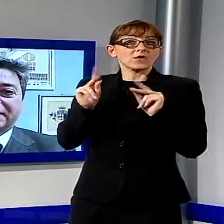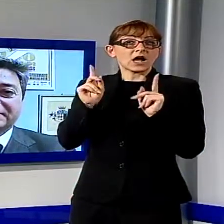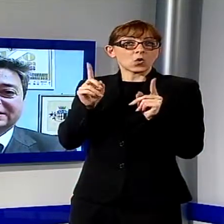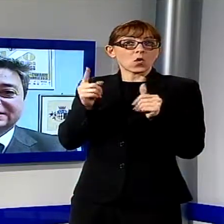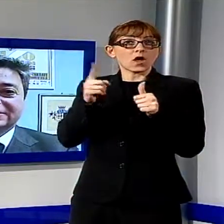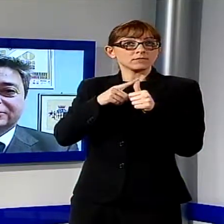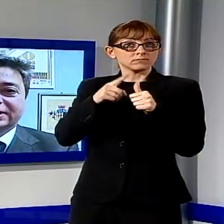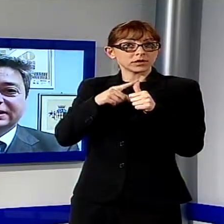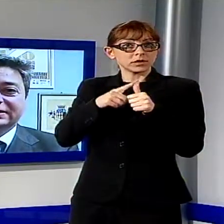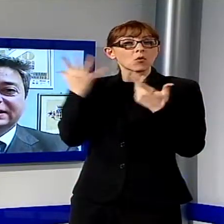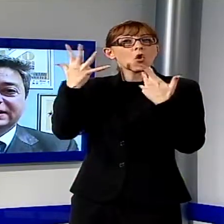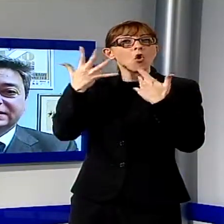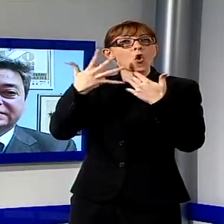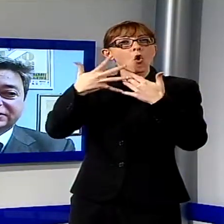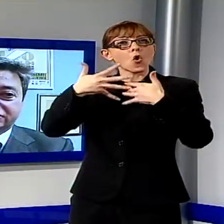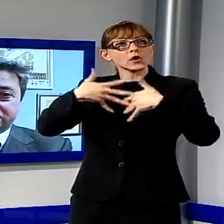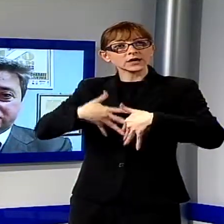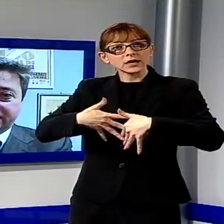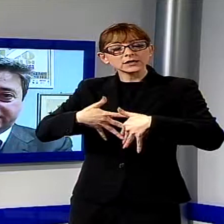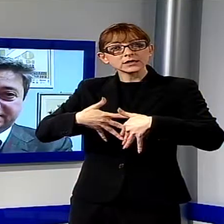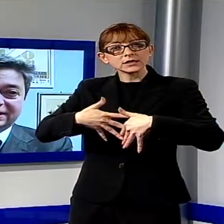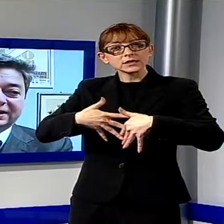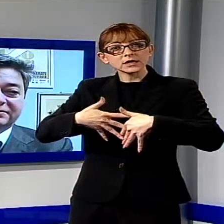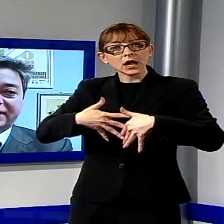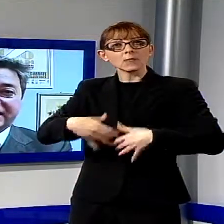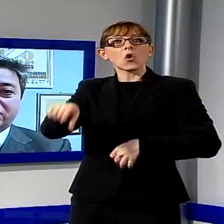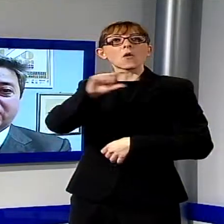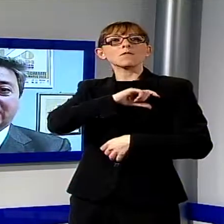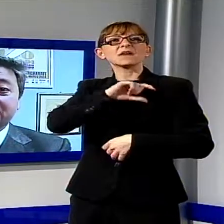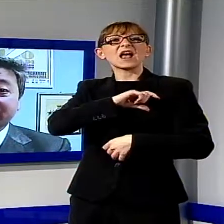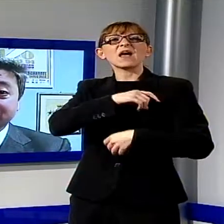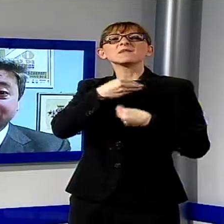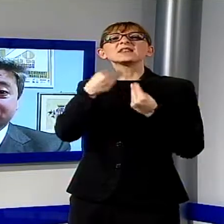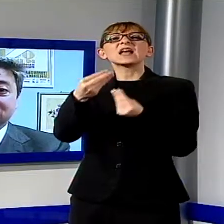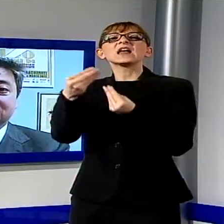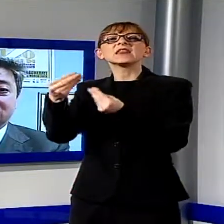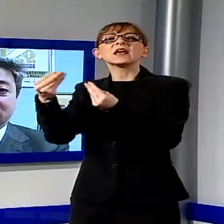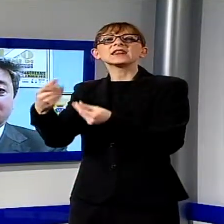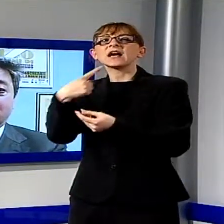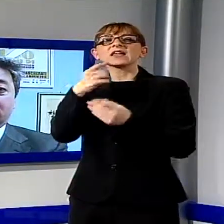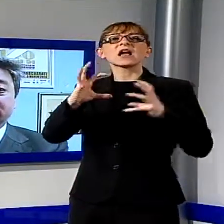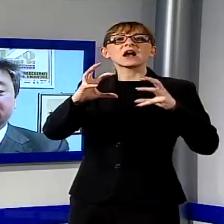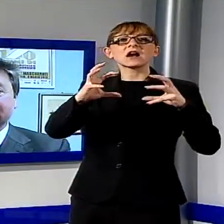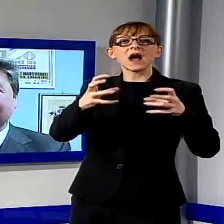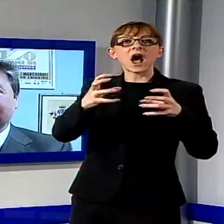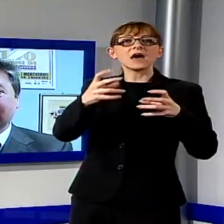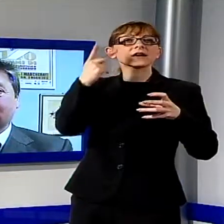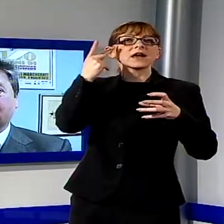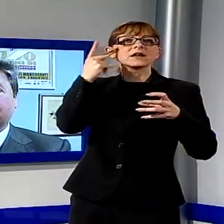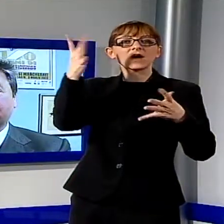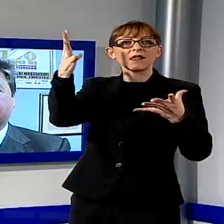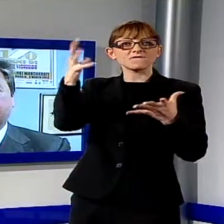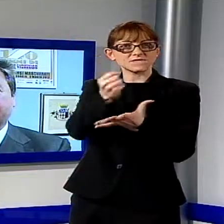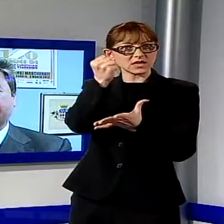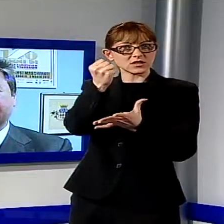premiazione dei vincitori che faremo all'aperto o in Cittadella